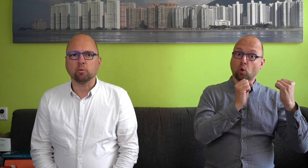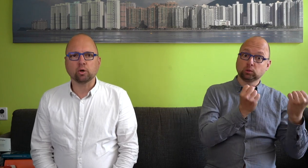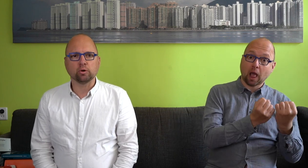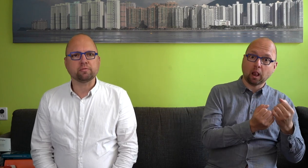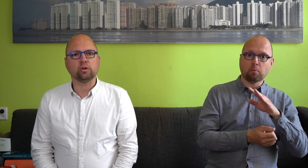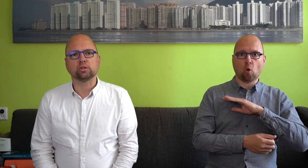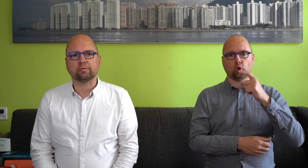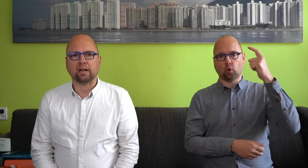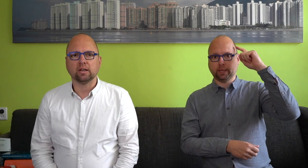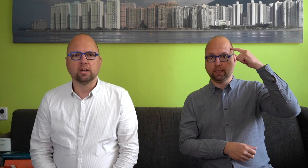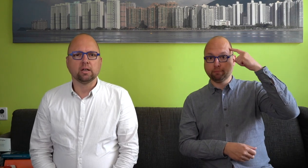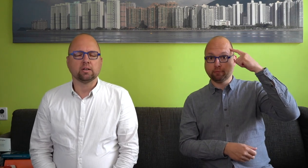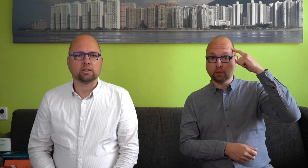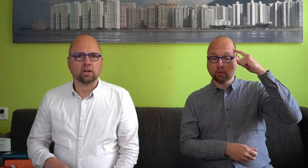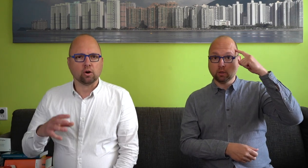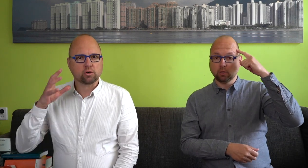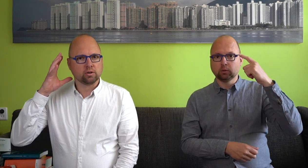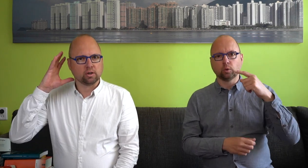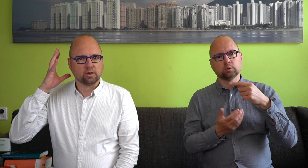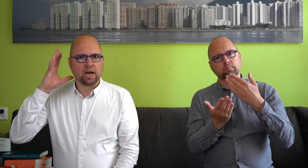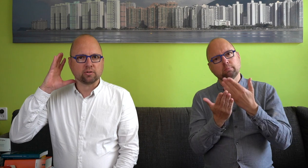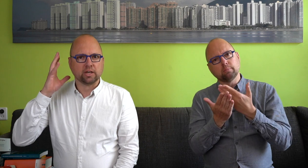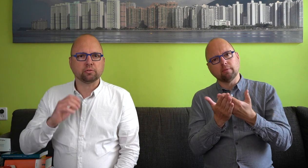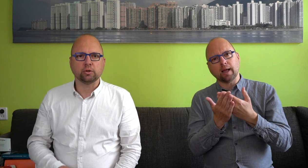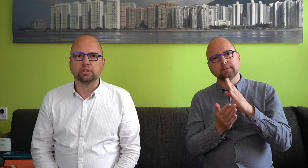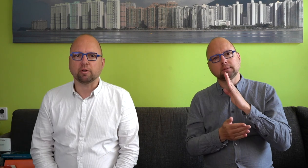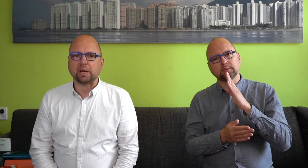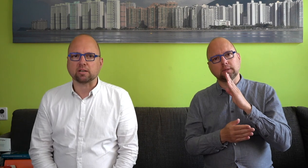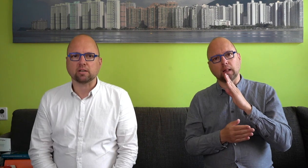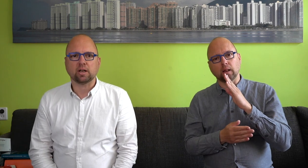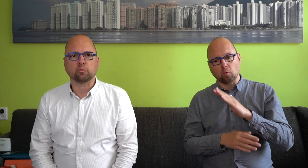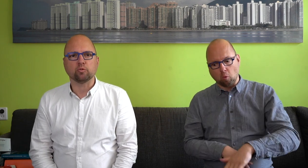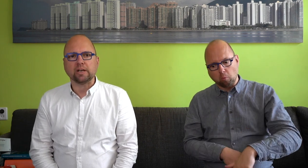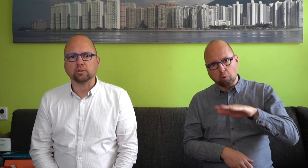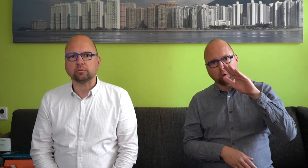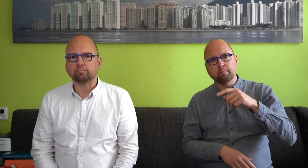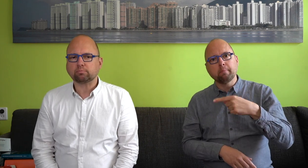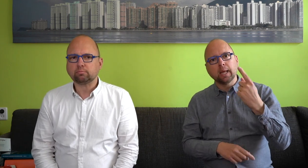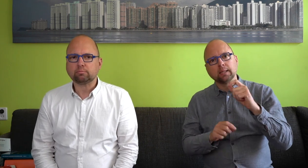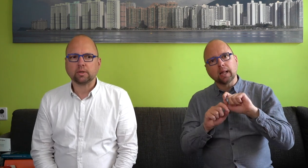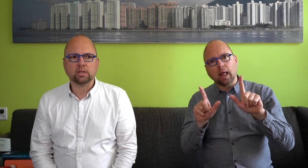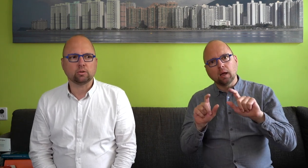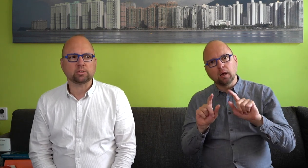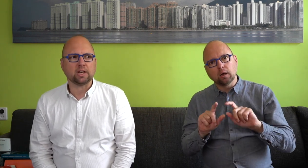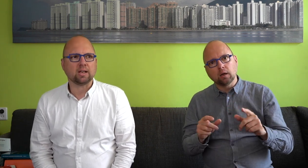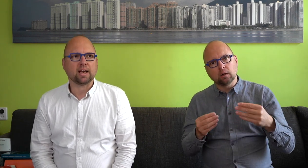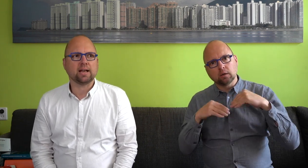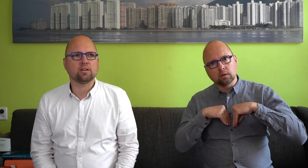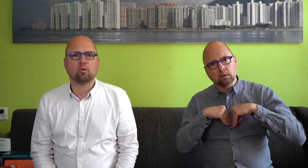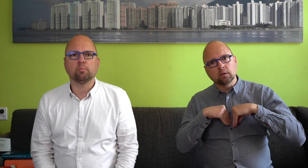opgegroeid, van jongs af aan, dat je dan ook een aantal hersenfuncties wat beter hebt ontwikkeld. Dus er zijn allerlei redenen om